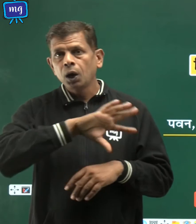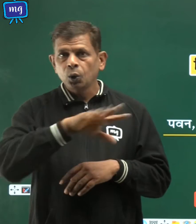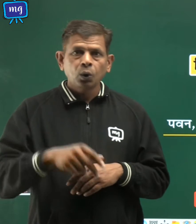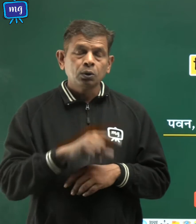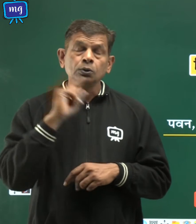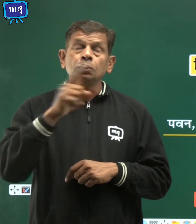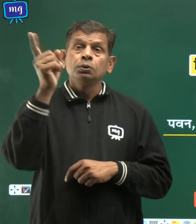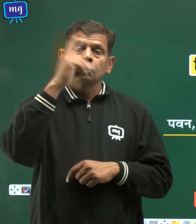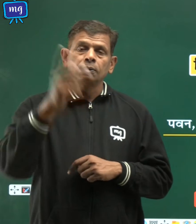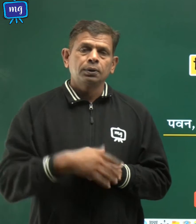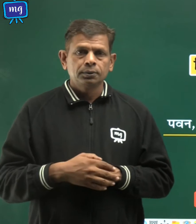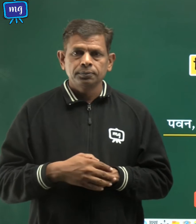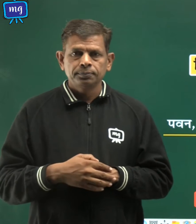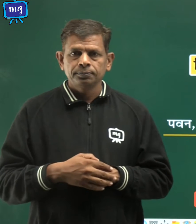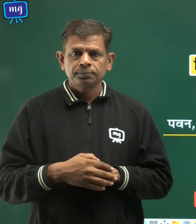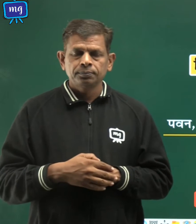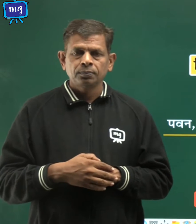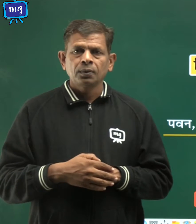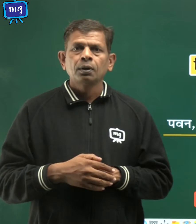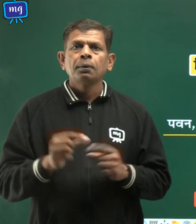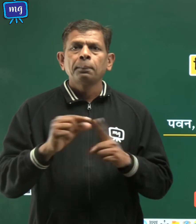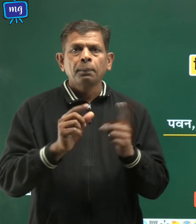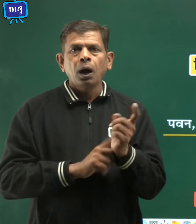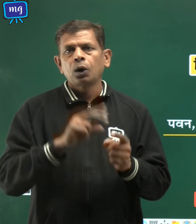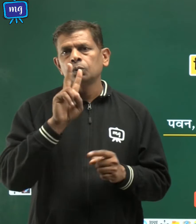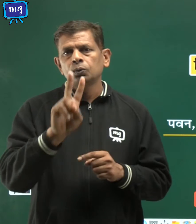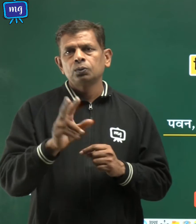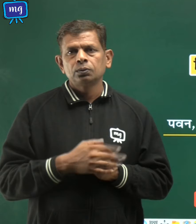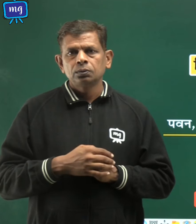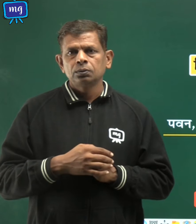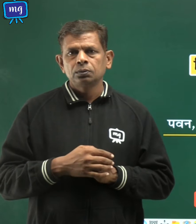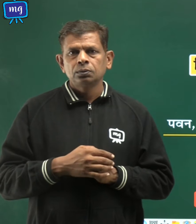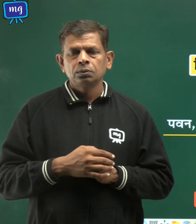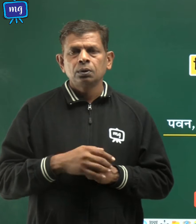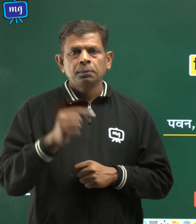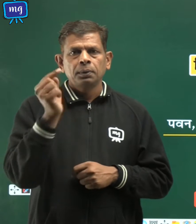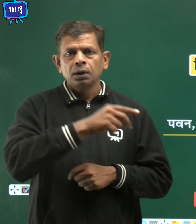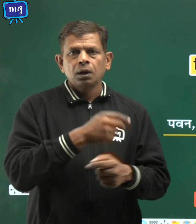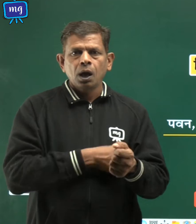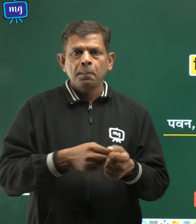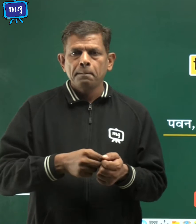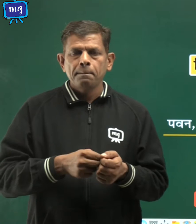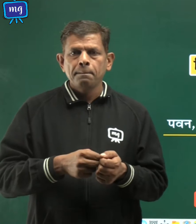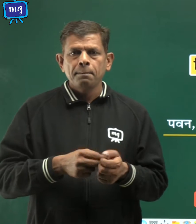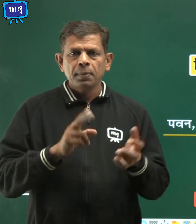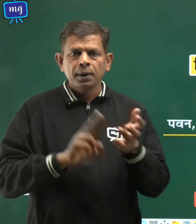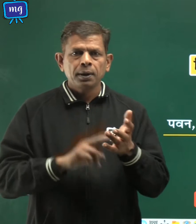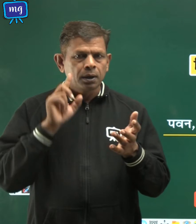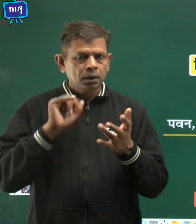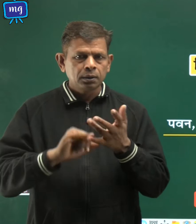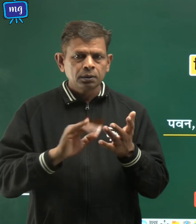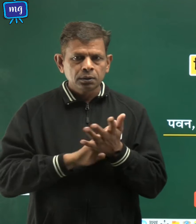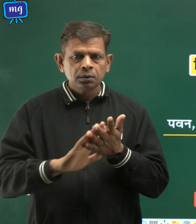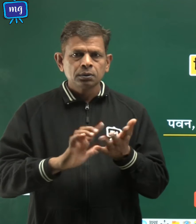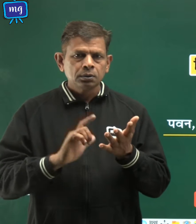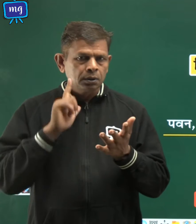भागदो मेरा नाम निशियरोडा